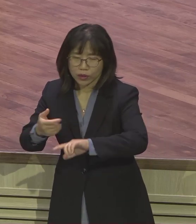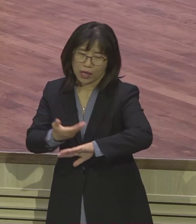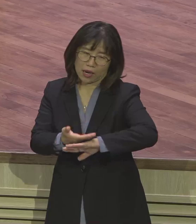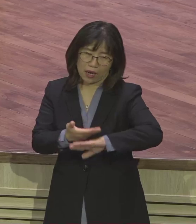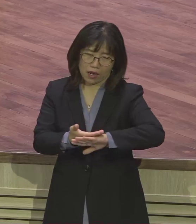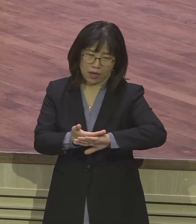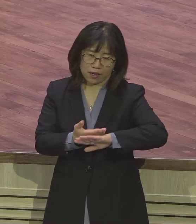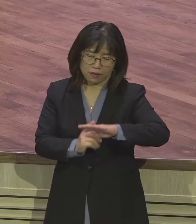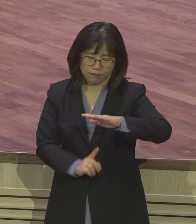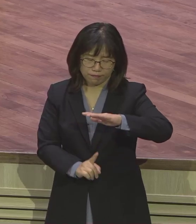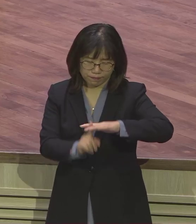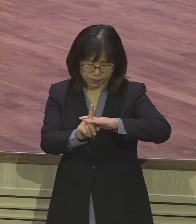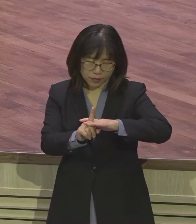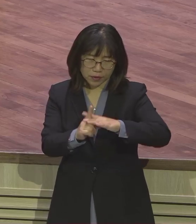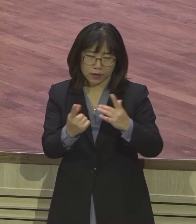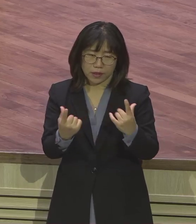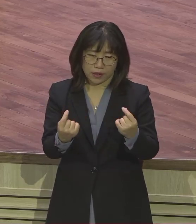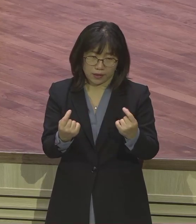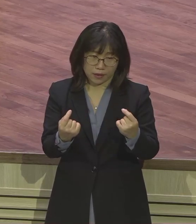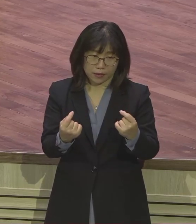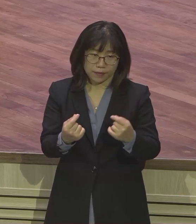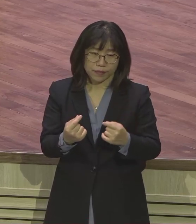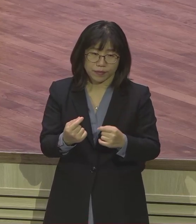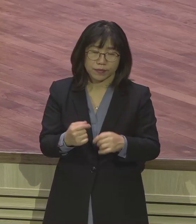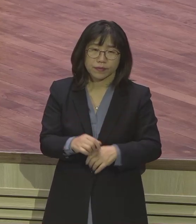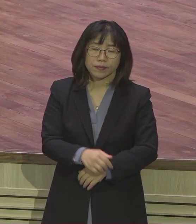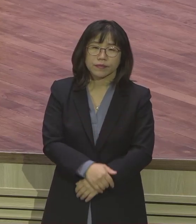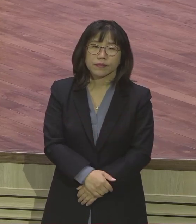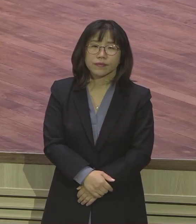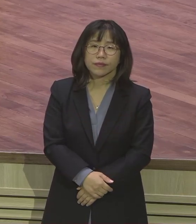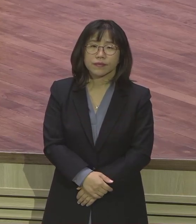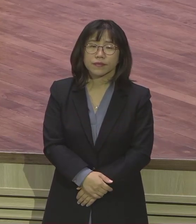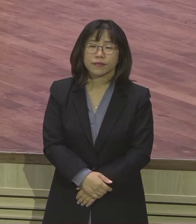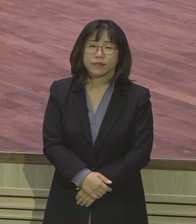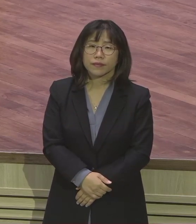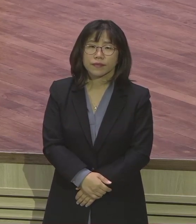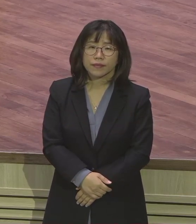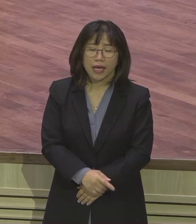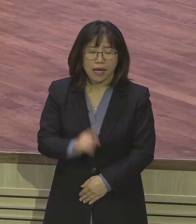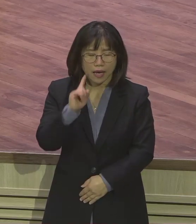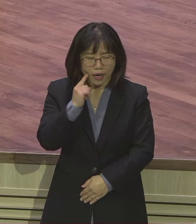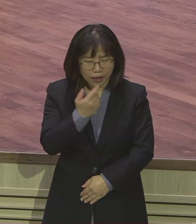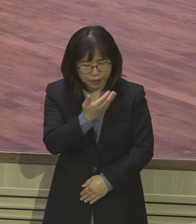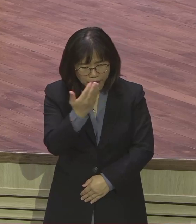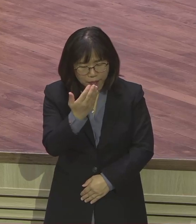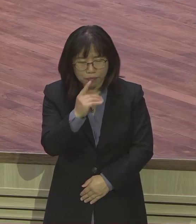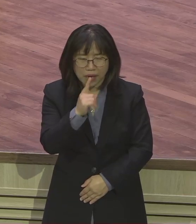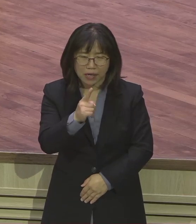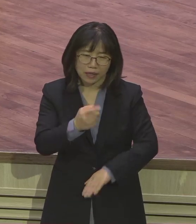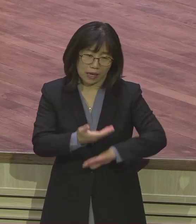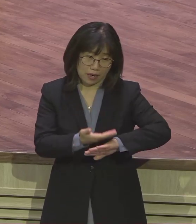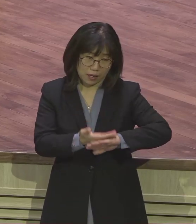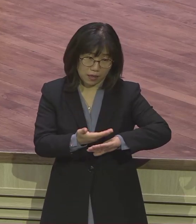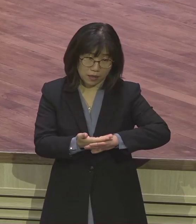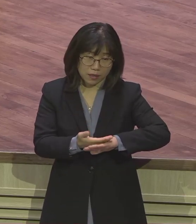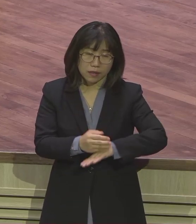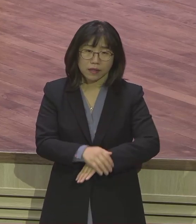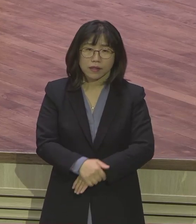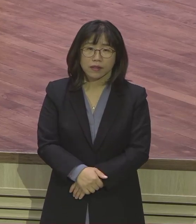아이라는 의미로 여러분을 받았는데요. 아름다운 딸 한 발. 그런 말이에요. 아이를 다 보니까